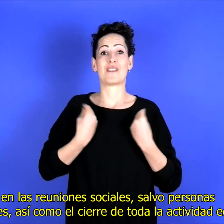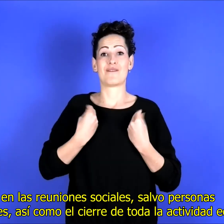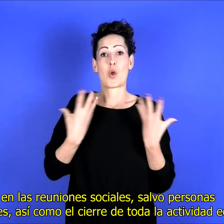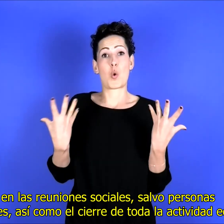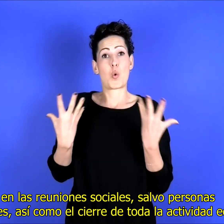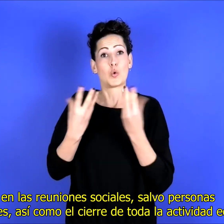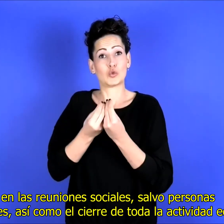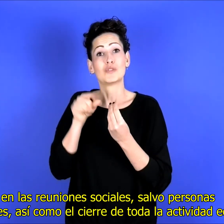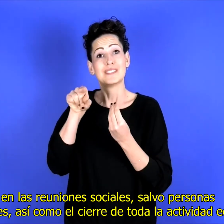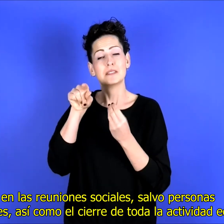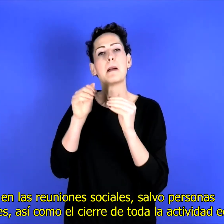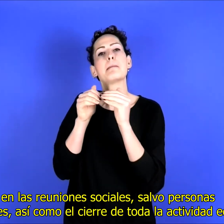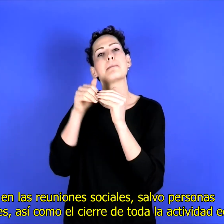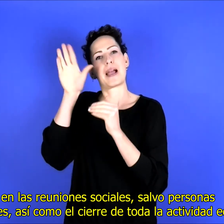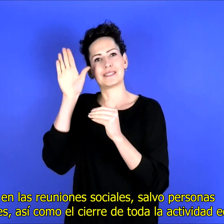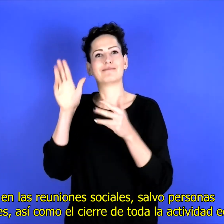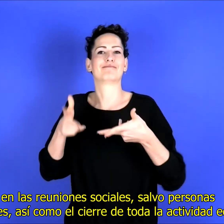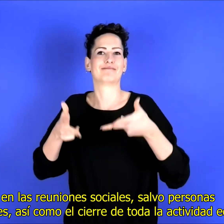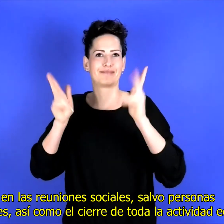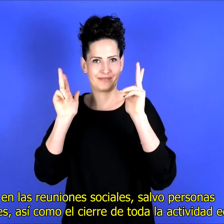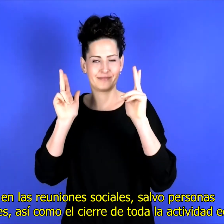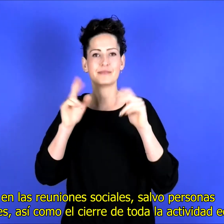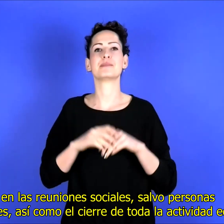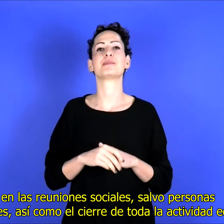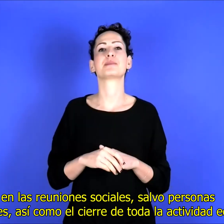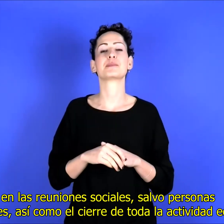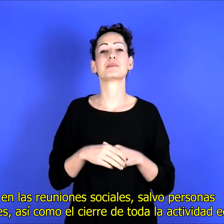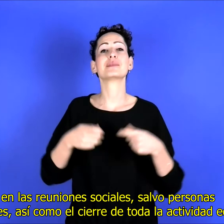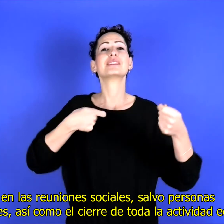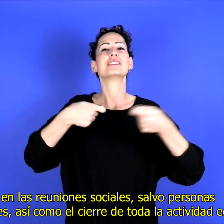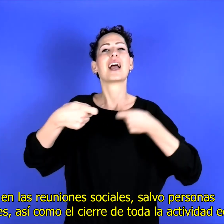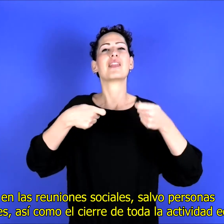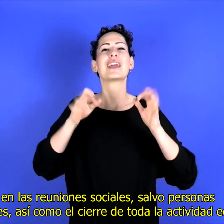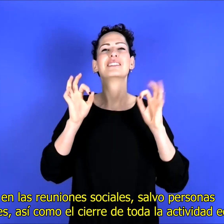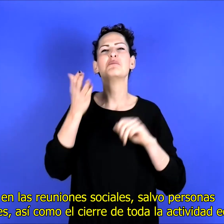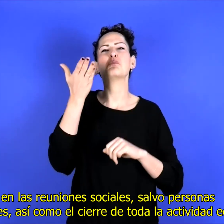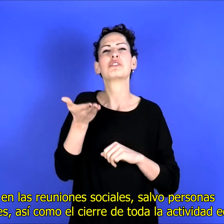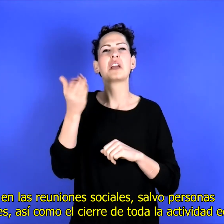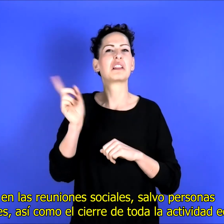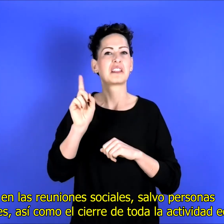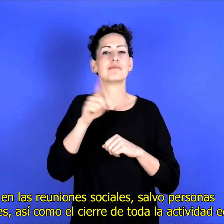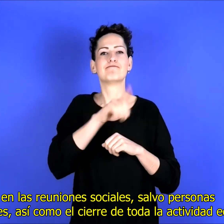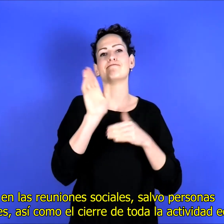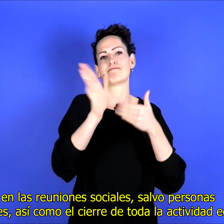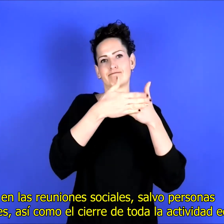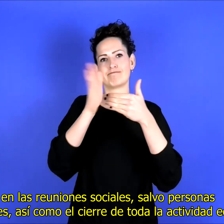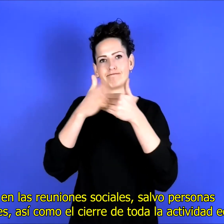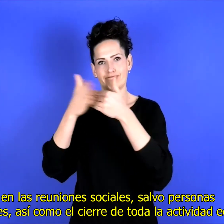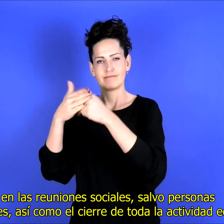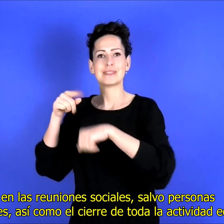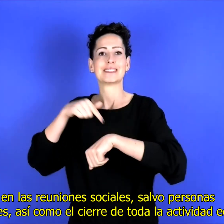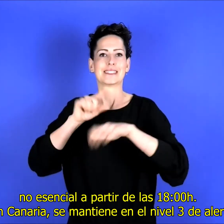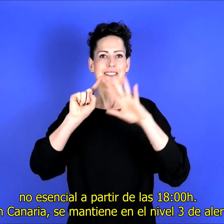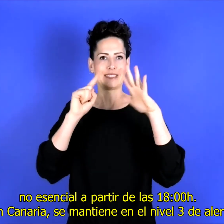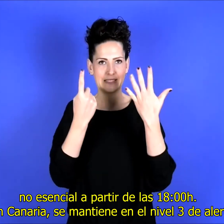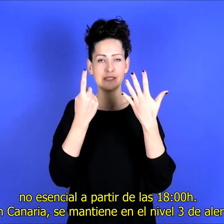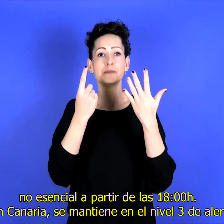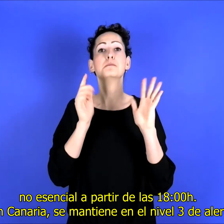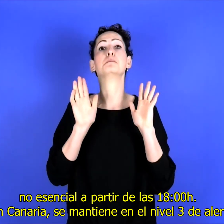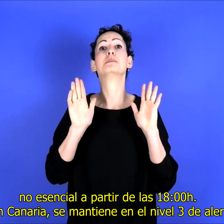un máximo de dos personas en las reuniones sociales, salvo personas convivientes, así como el cierre de toda la actividad económica